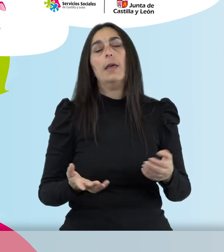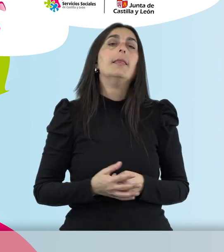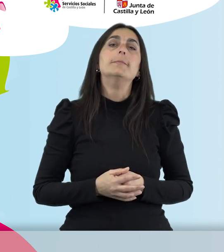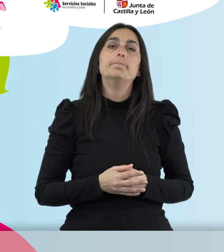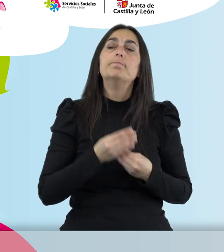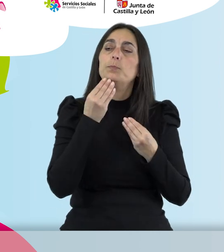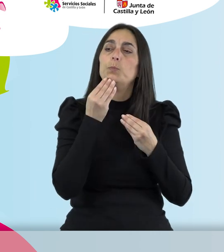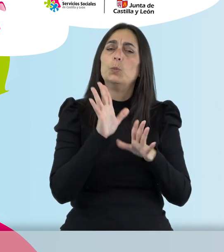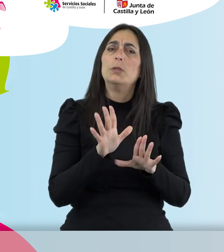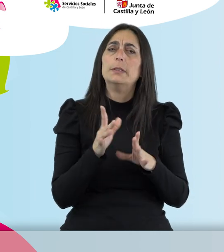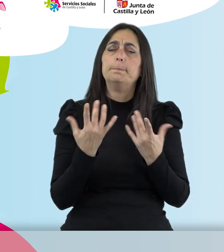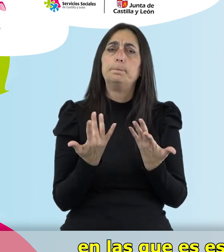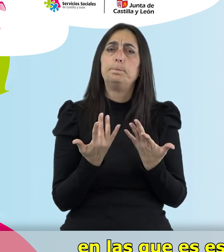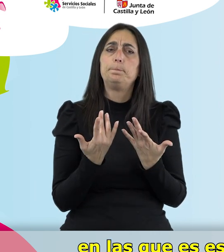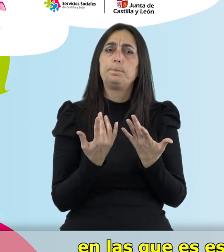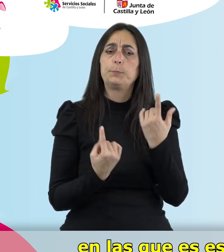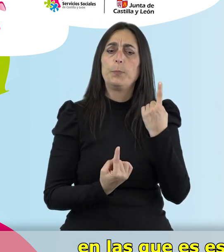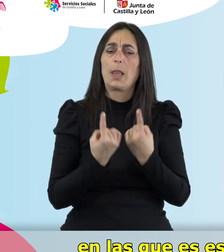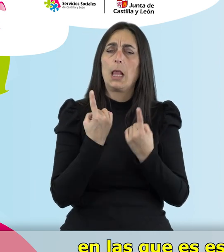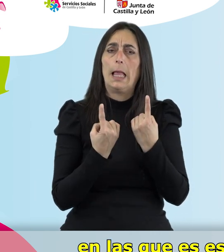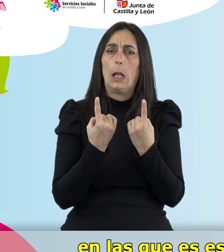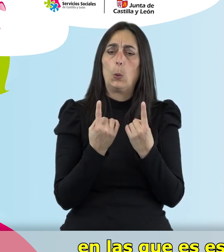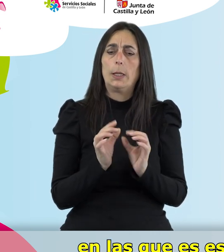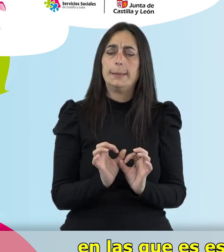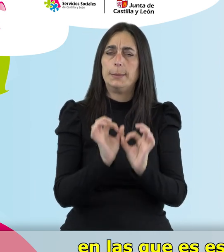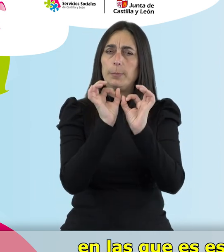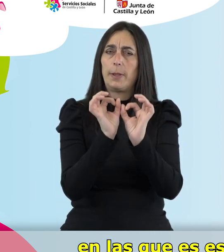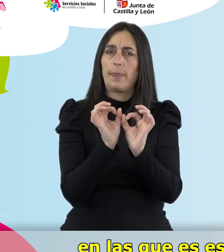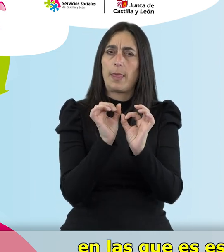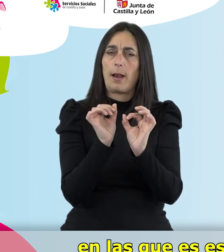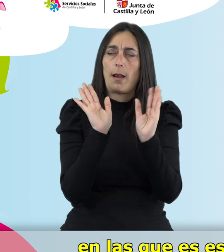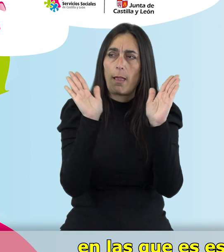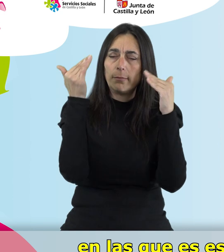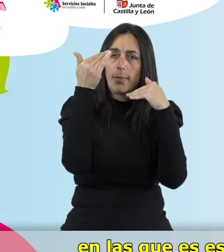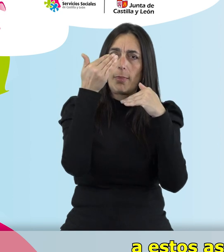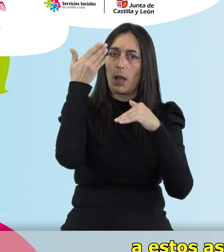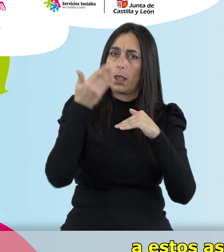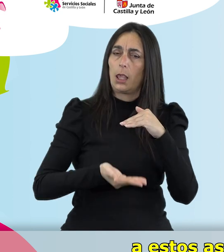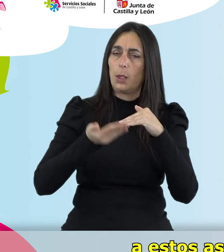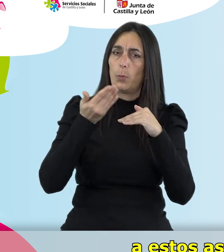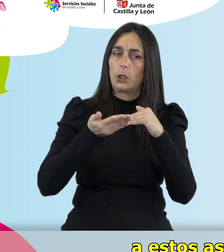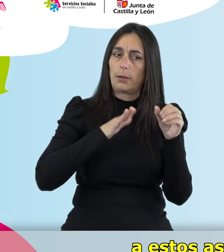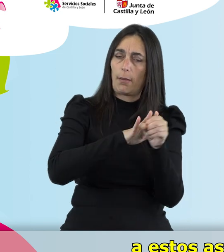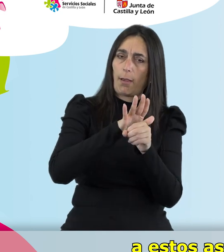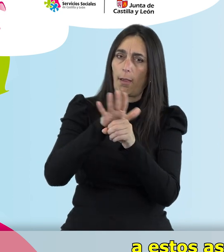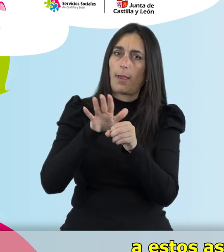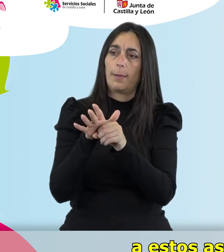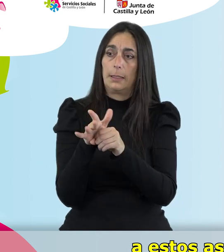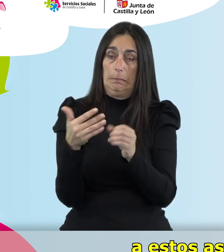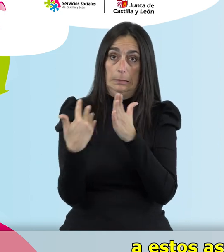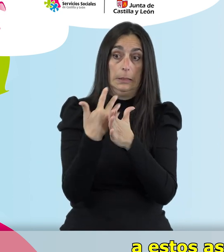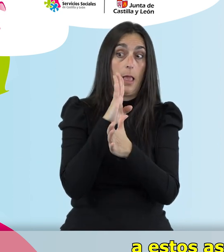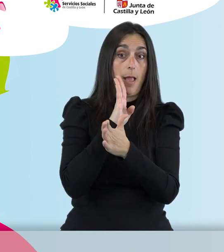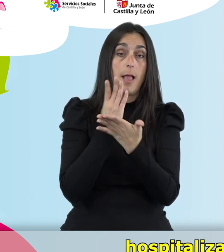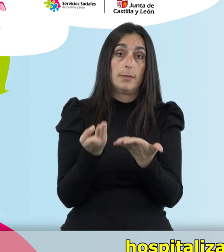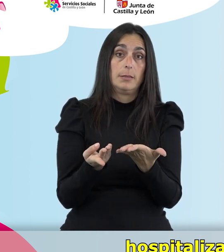Muy bien. Hay algunas situaciones en las que es especialmente importante que prestemos atención a estos aspectos de los que